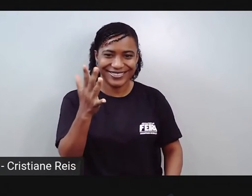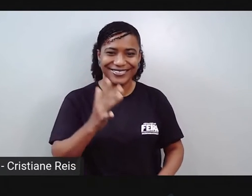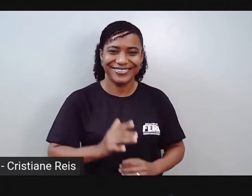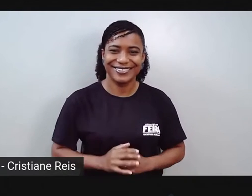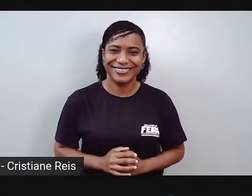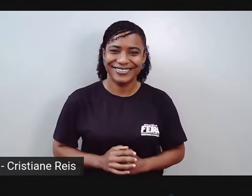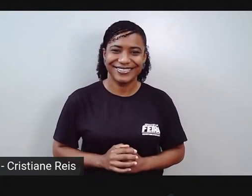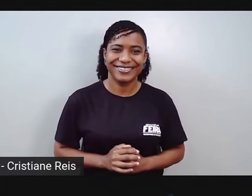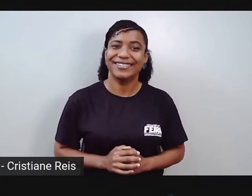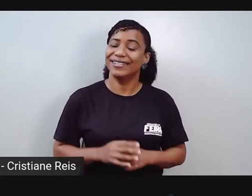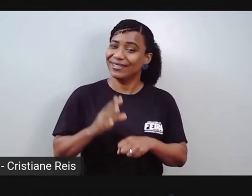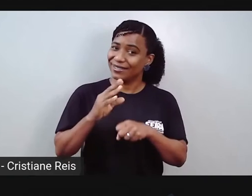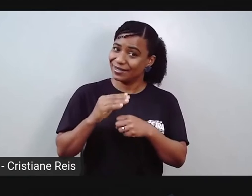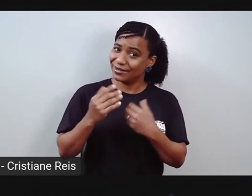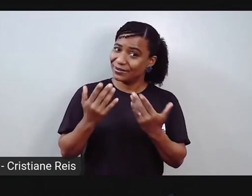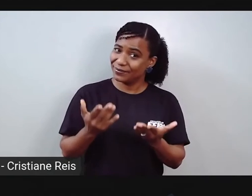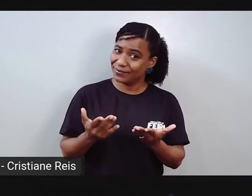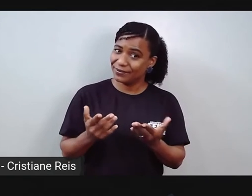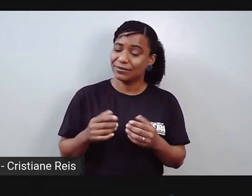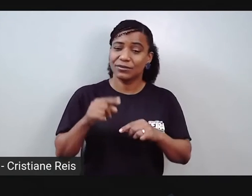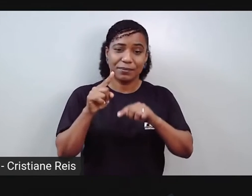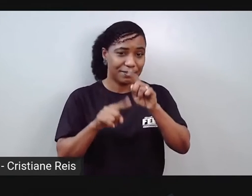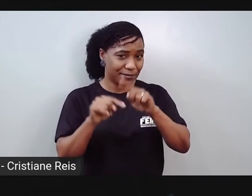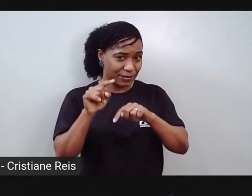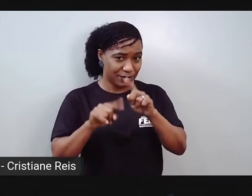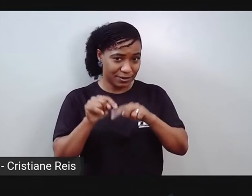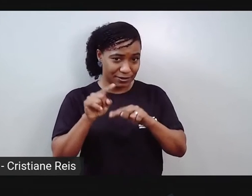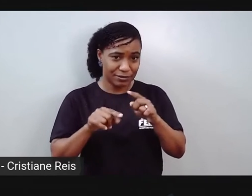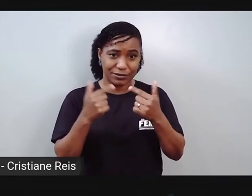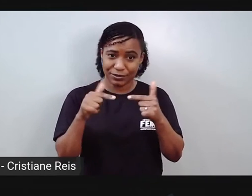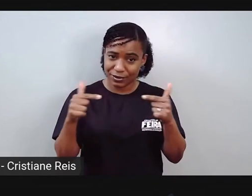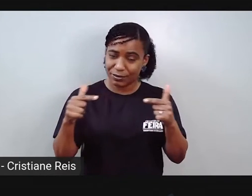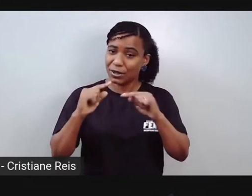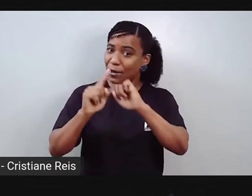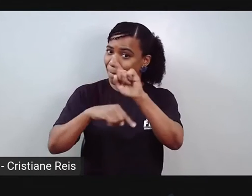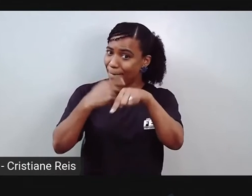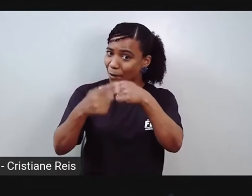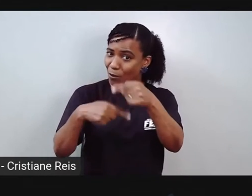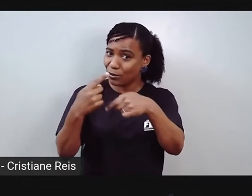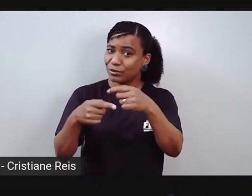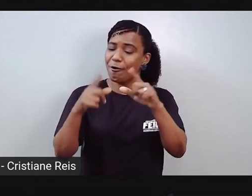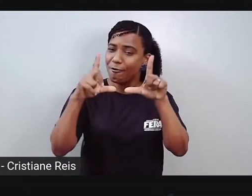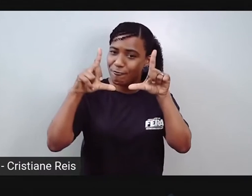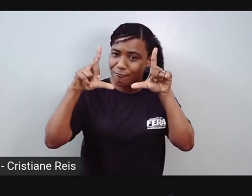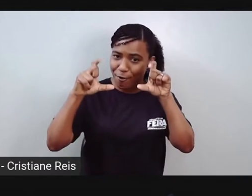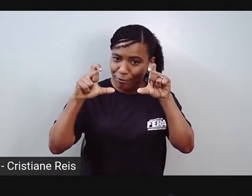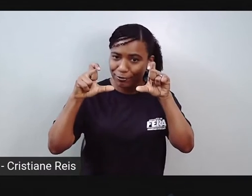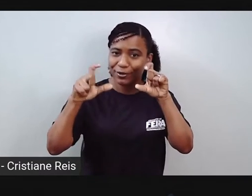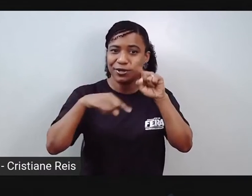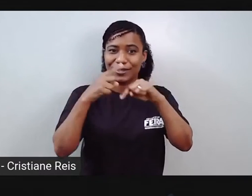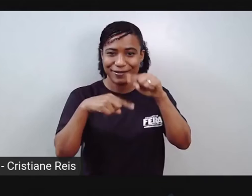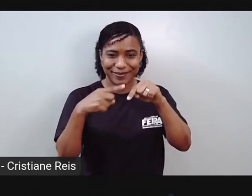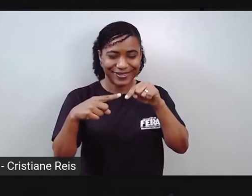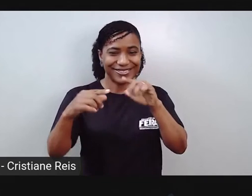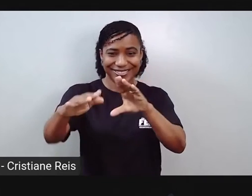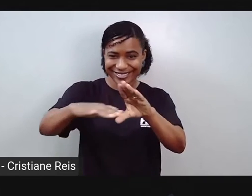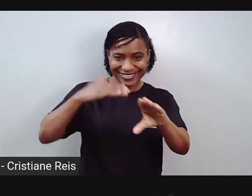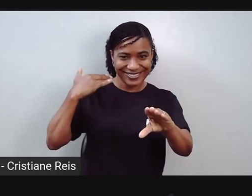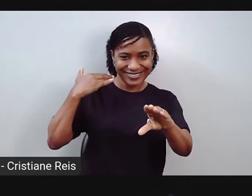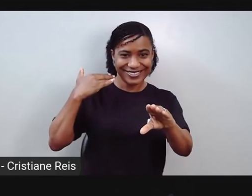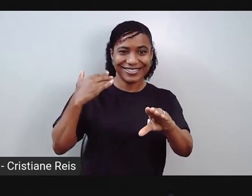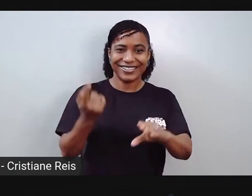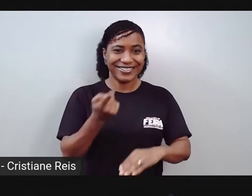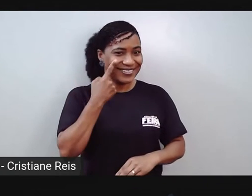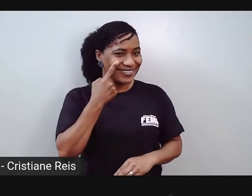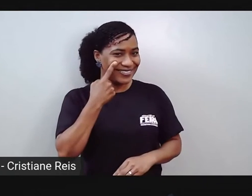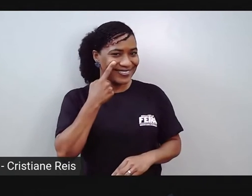Fica a dica. Se você não tiver o material, você pode fazer depois. Tirar foto. E mandar para nós. Para nós vermos a